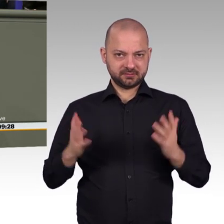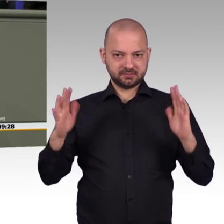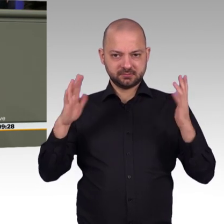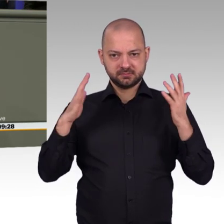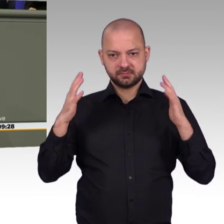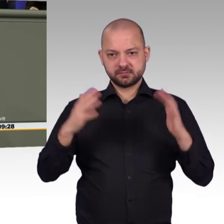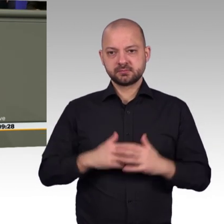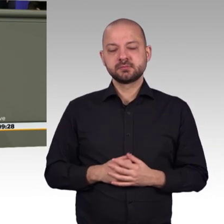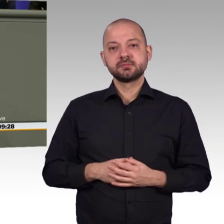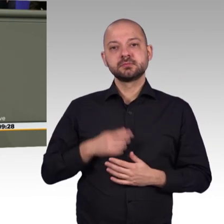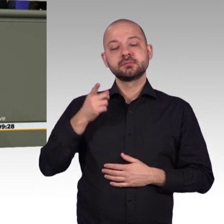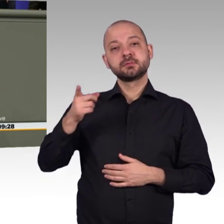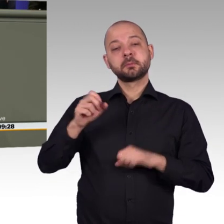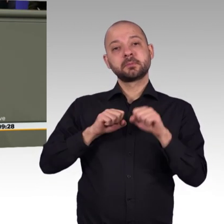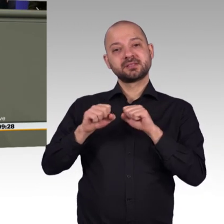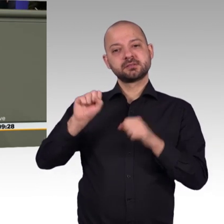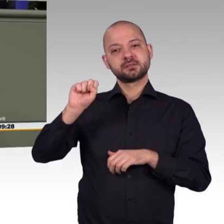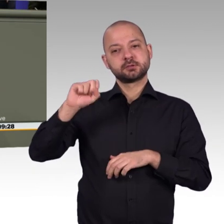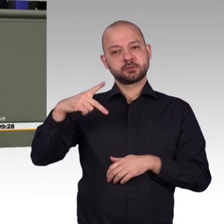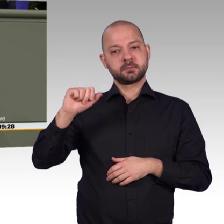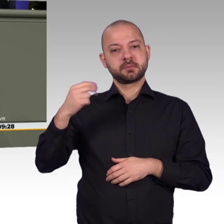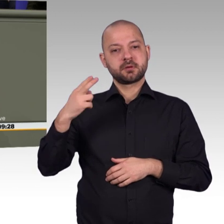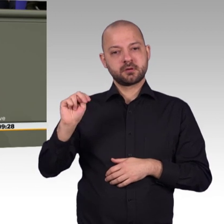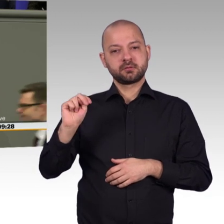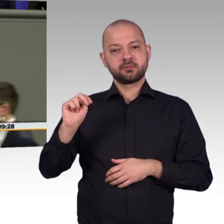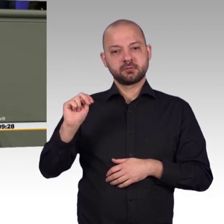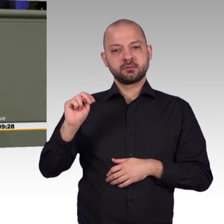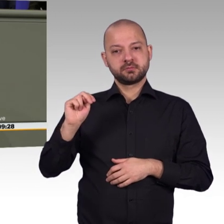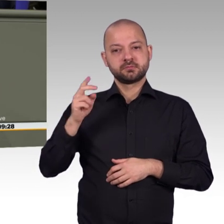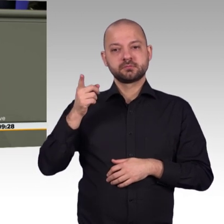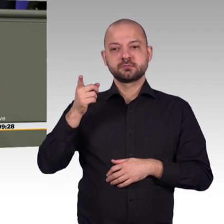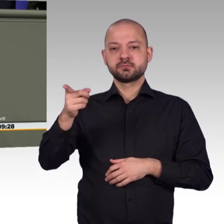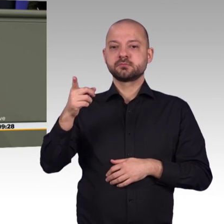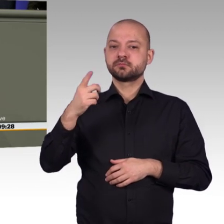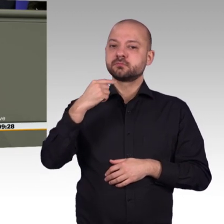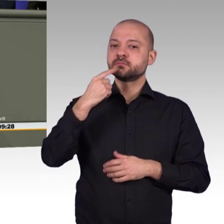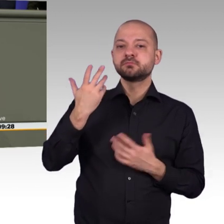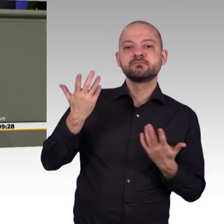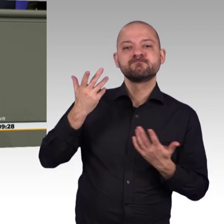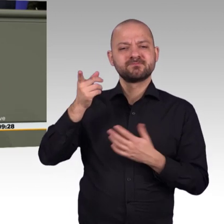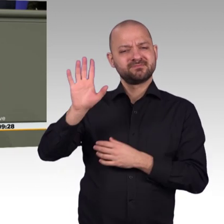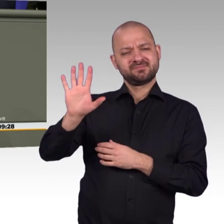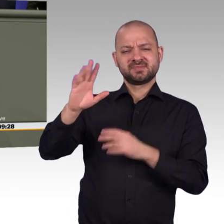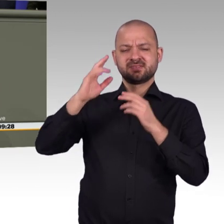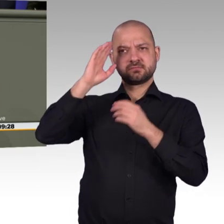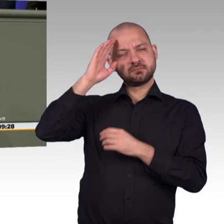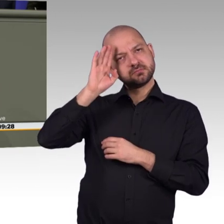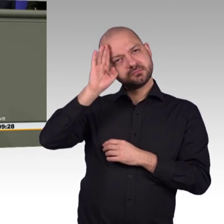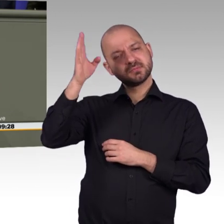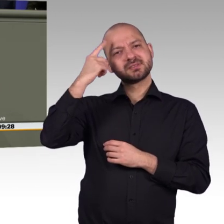Offensichtlich hat aber niemand die vielen Maßnahmen koordiniert. Sonst hätten die beiden Bundesministerien, die jeweils ein Projekt zur